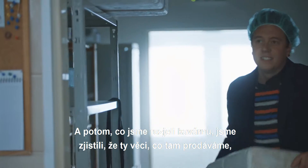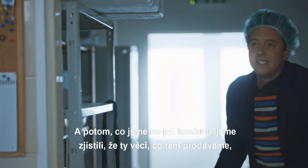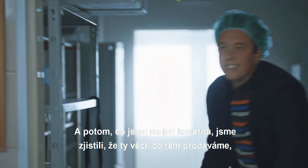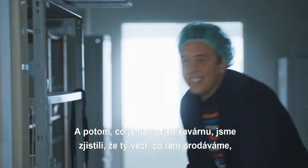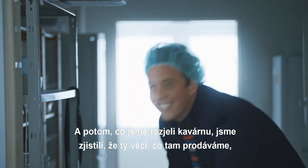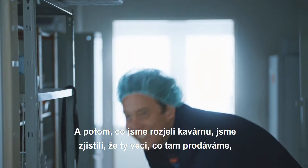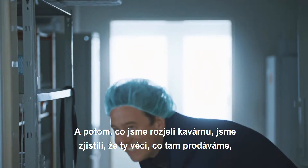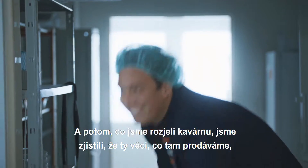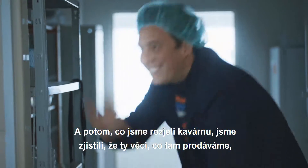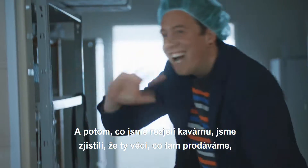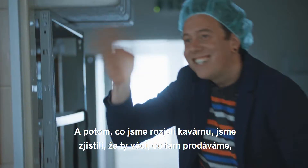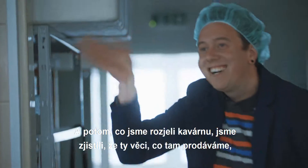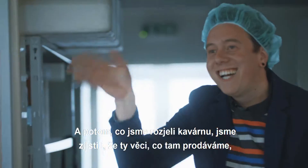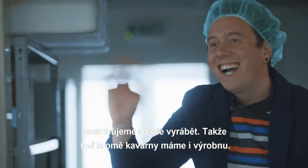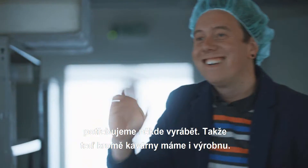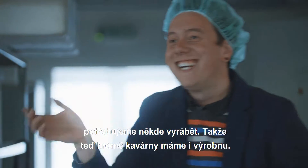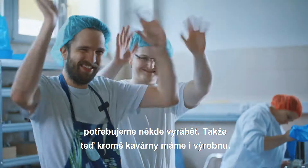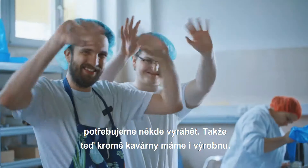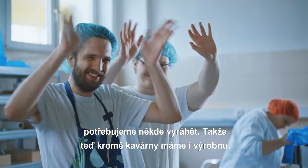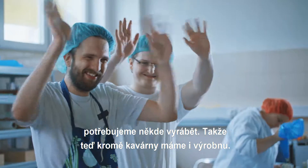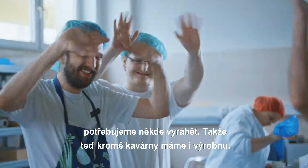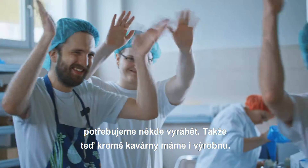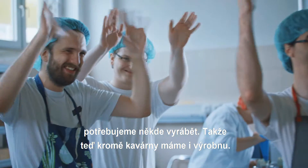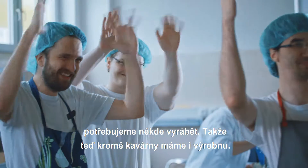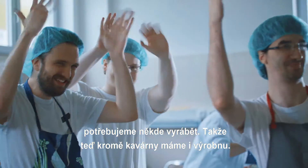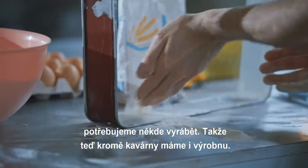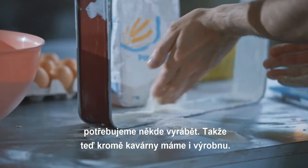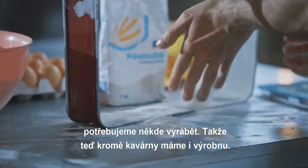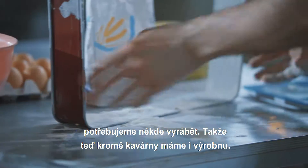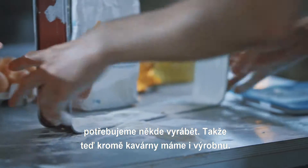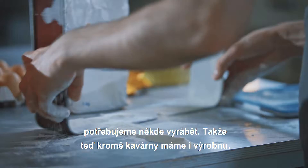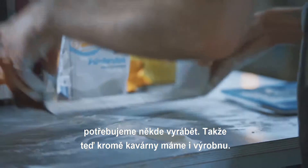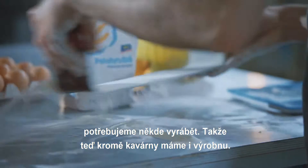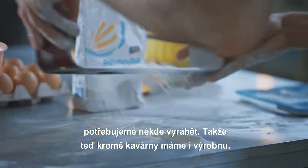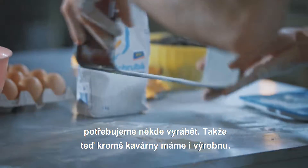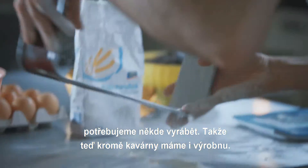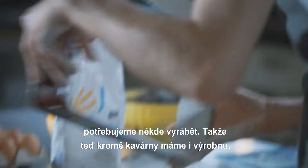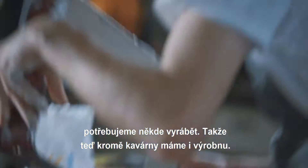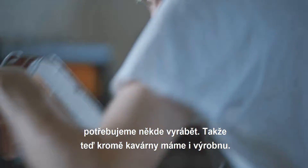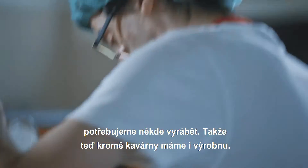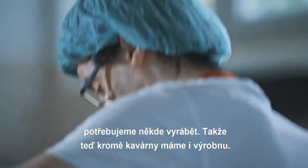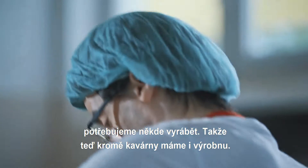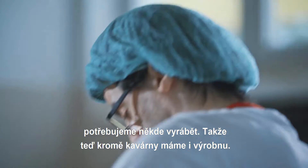ty věci, co tam prodáváme, potřebujeme někde vyrábět. Takže teď, kromě kavárny, máme i výrovnu.